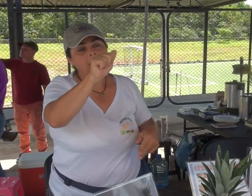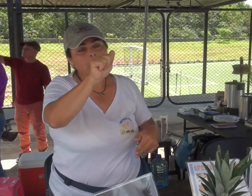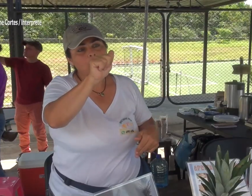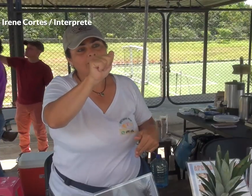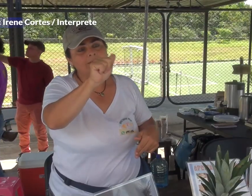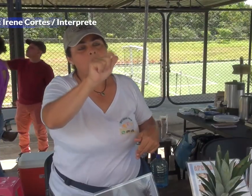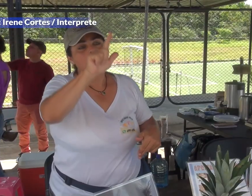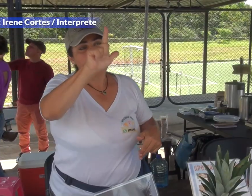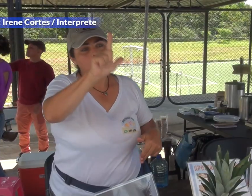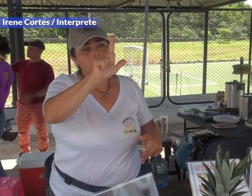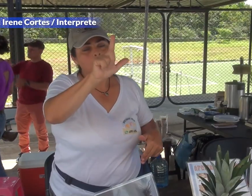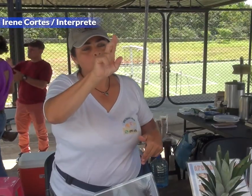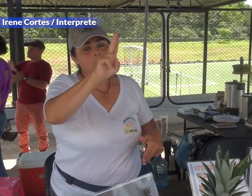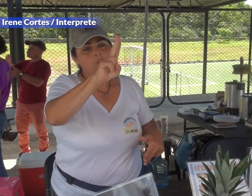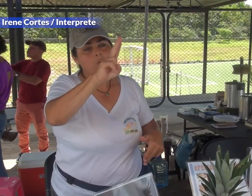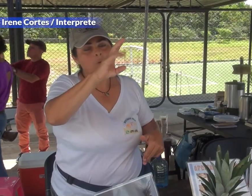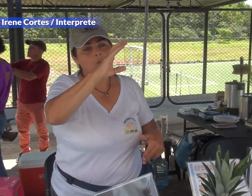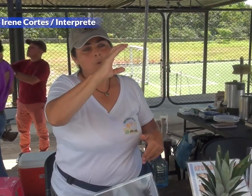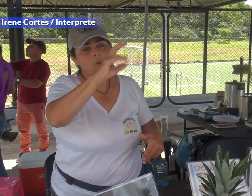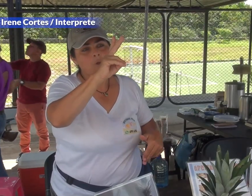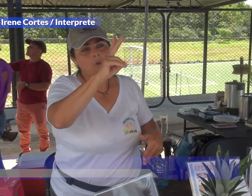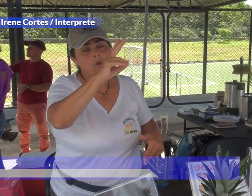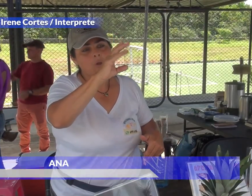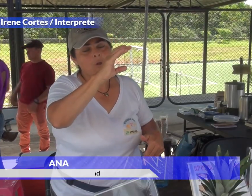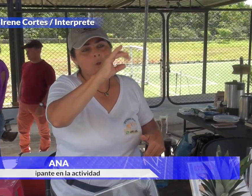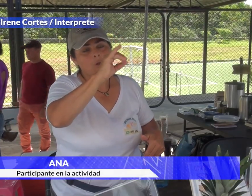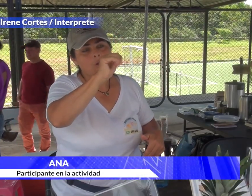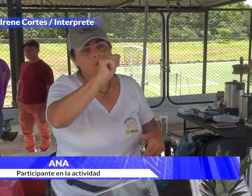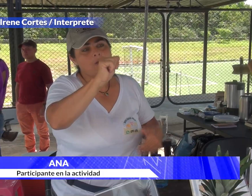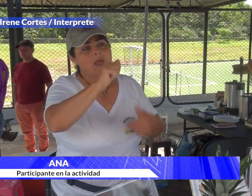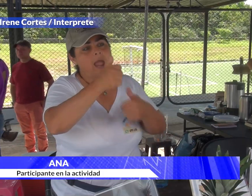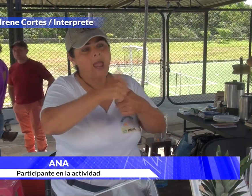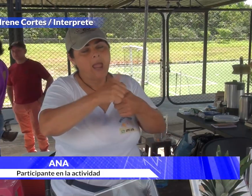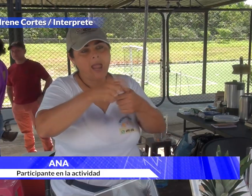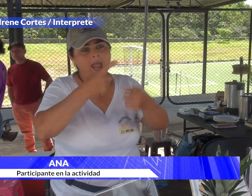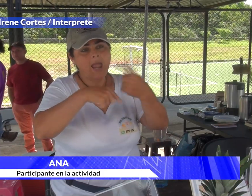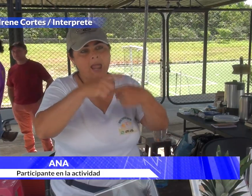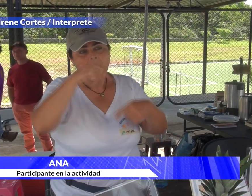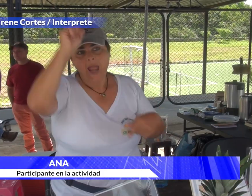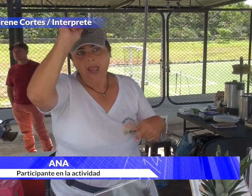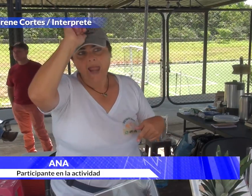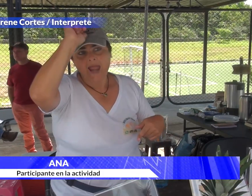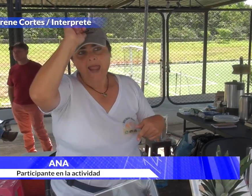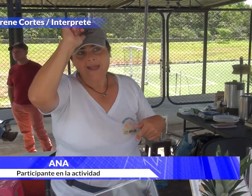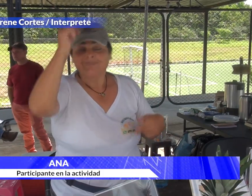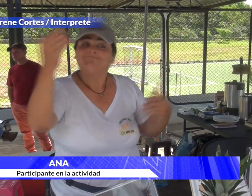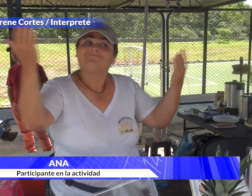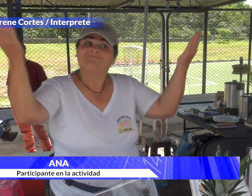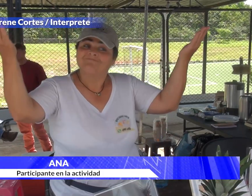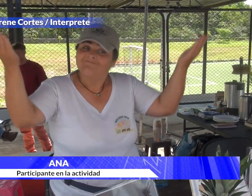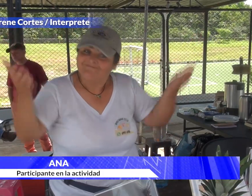Ana, Lucrecia, y esa es mi seña.